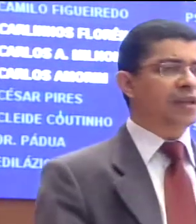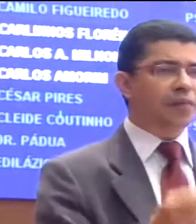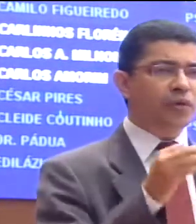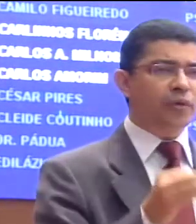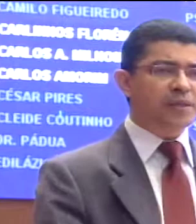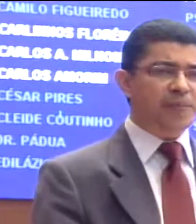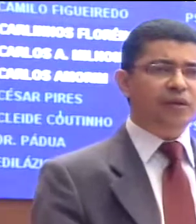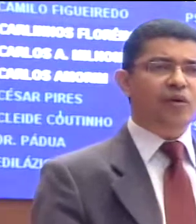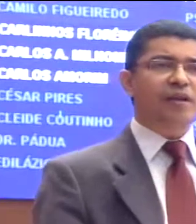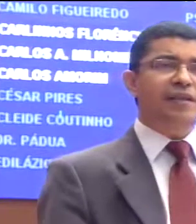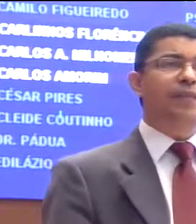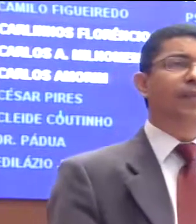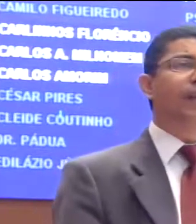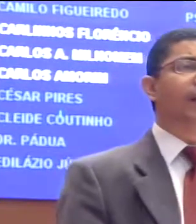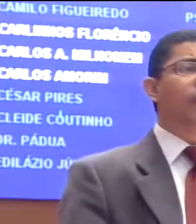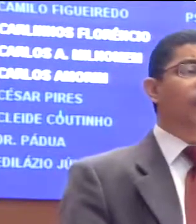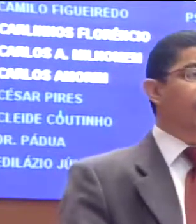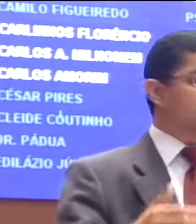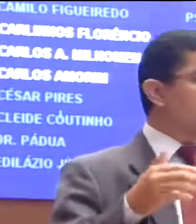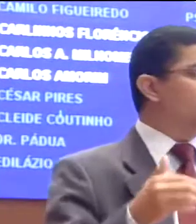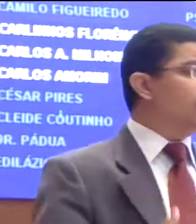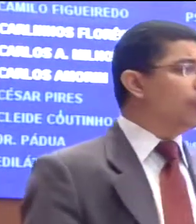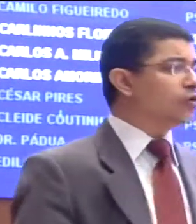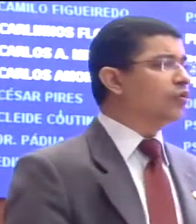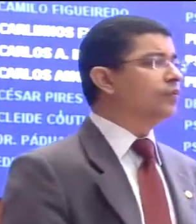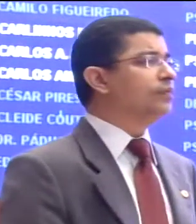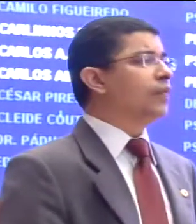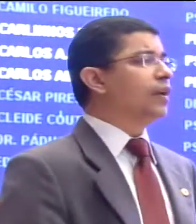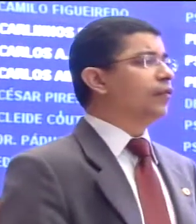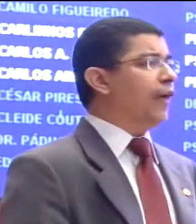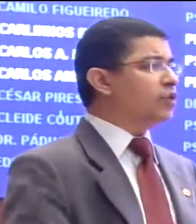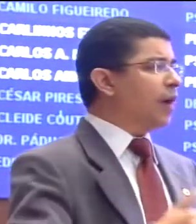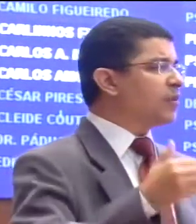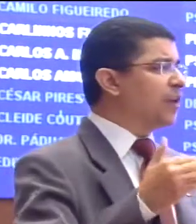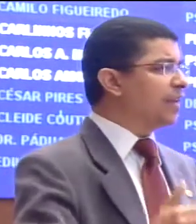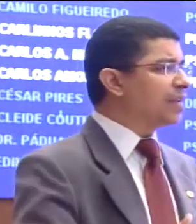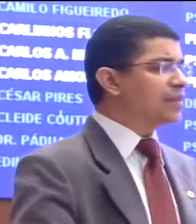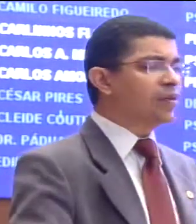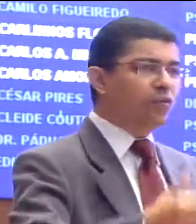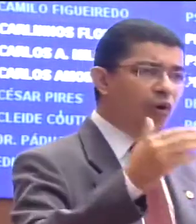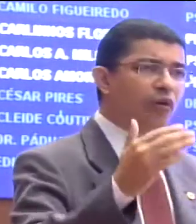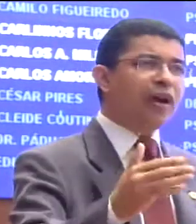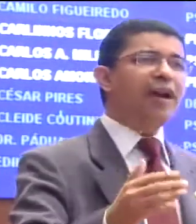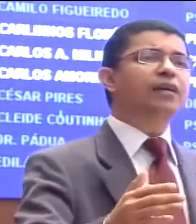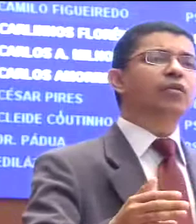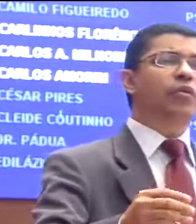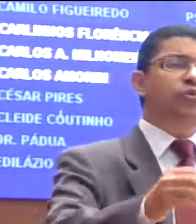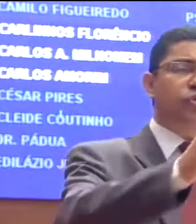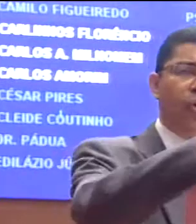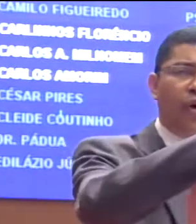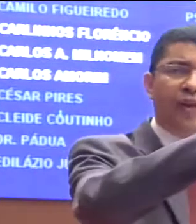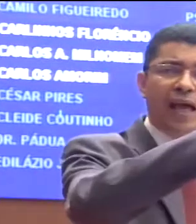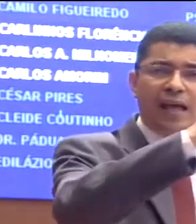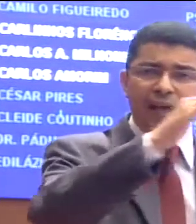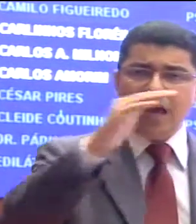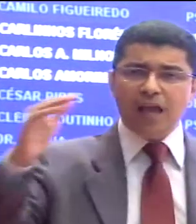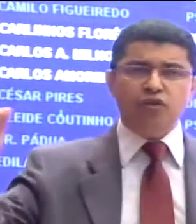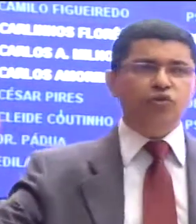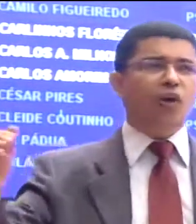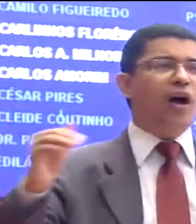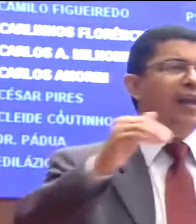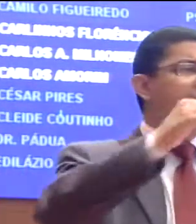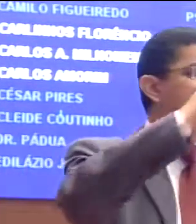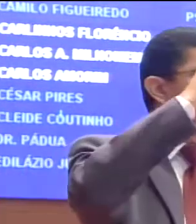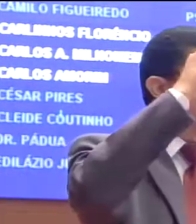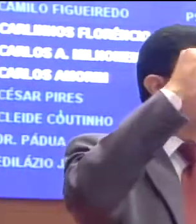José Augusto, de maneira muito respeitosa. Conversou conosco. Fez uma explanação longa, com toda